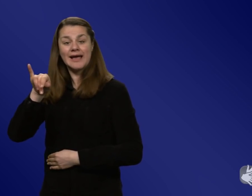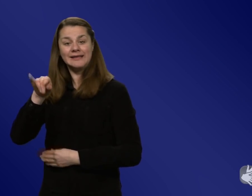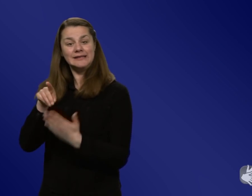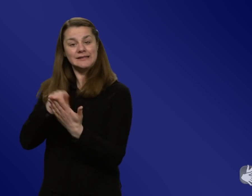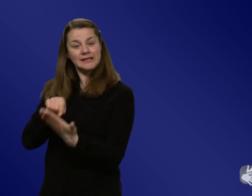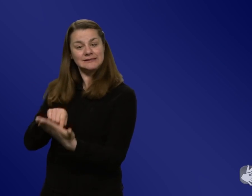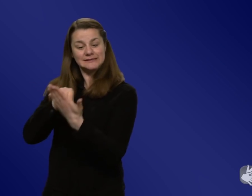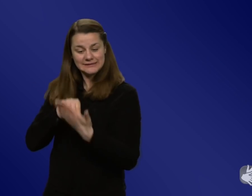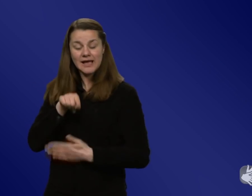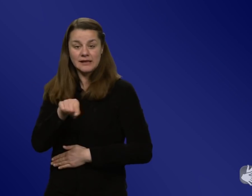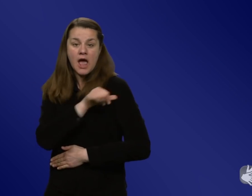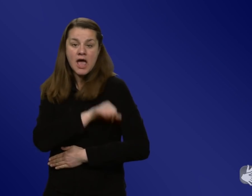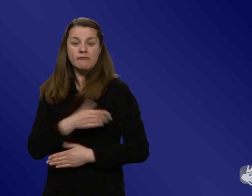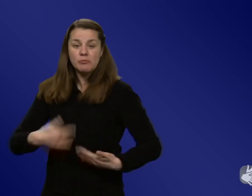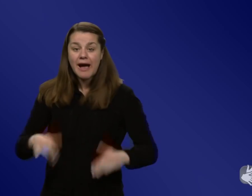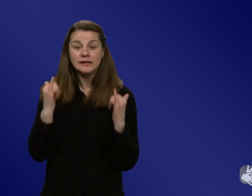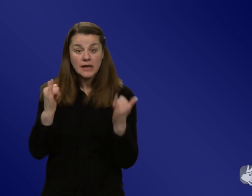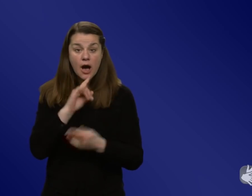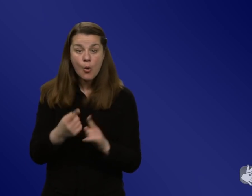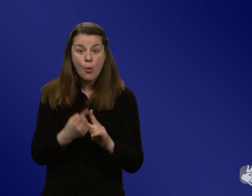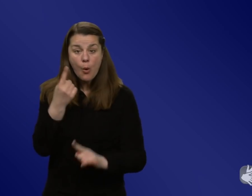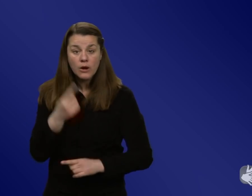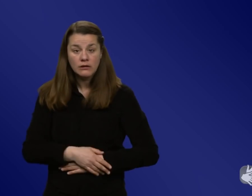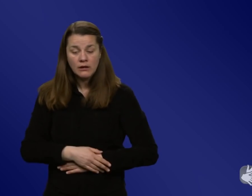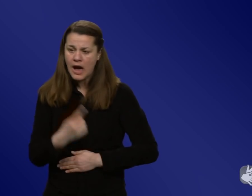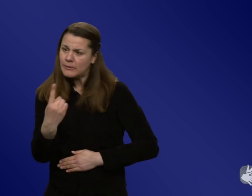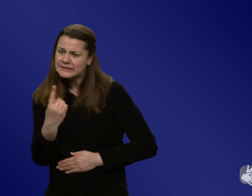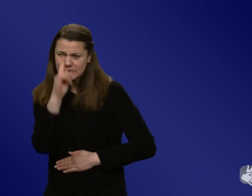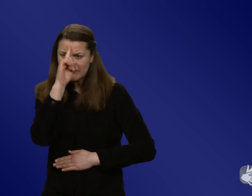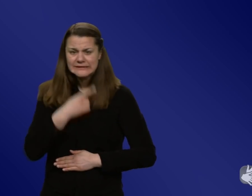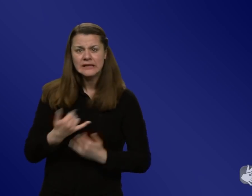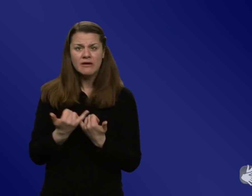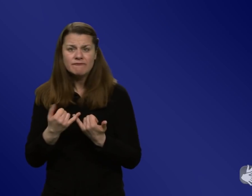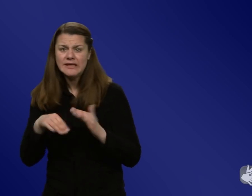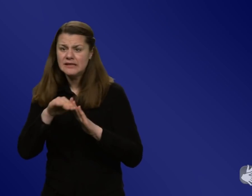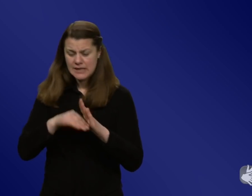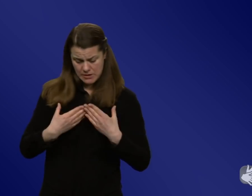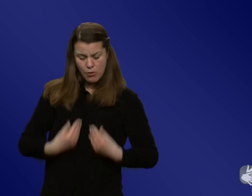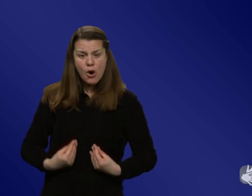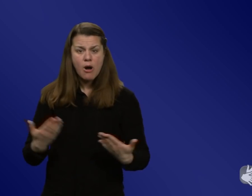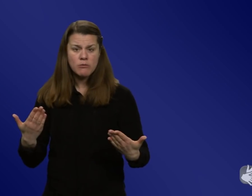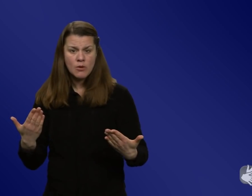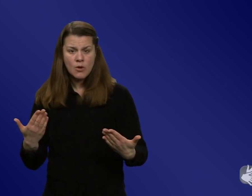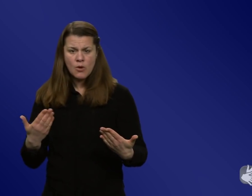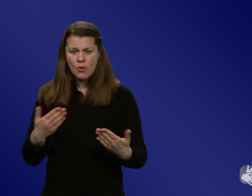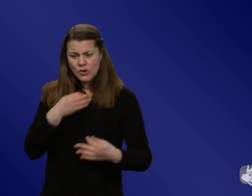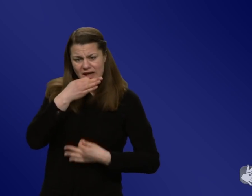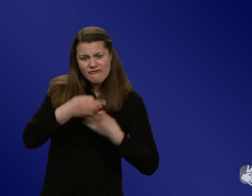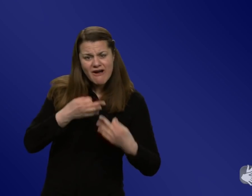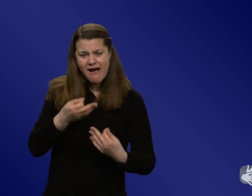Impfbereitschaft eigentlich ziemlich hoch ist, aber dass da oft nicht so richtig klar ist, wie komme ich da jetzt ran oder dass Fragen nicht richtig beantwortet werden. Da wird eben auch